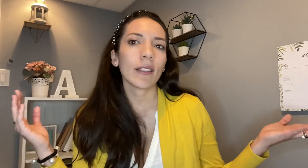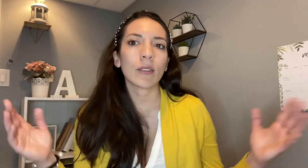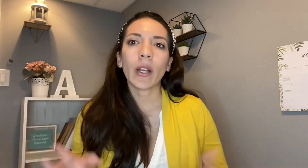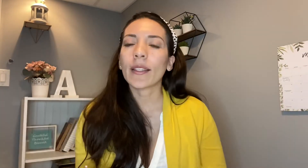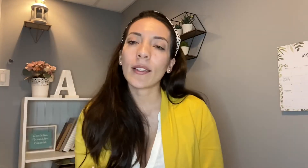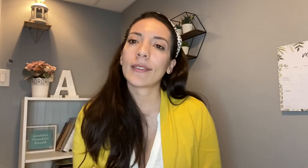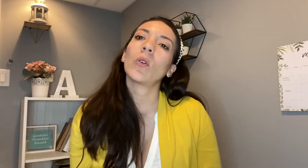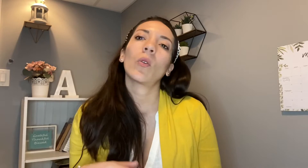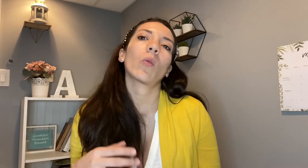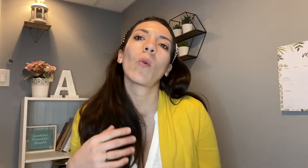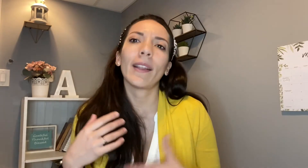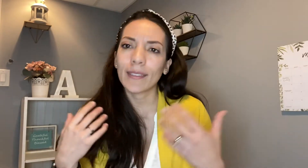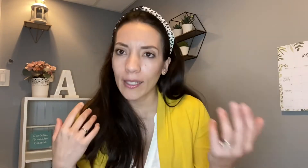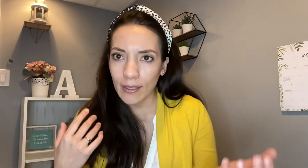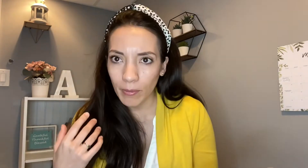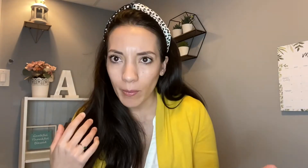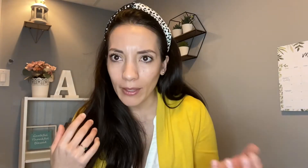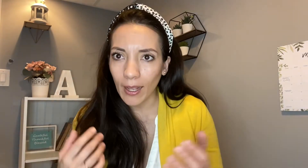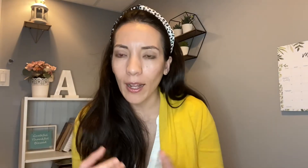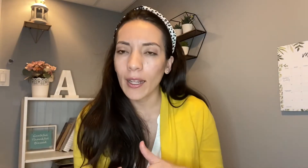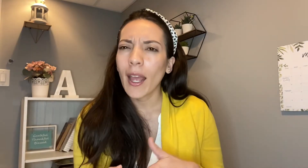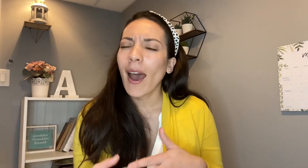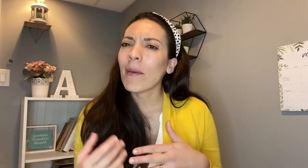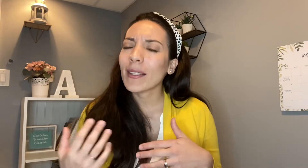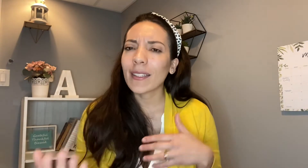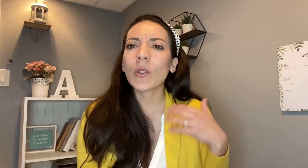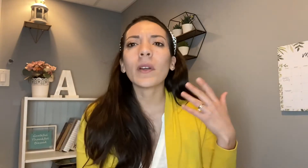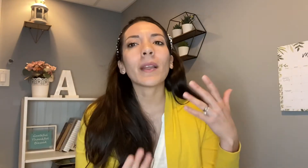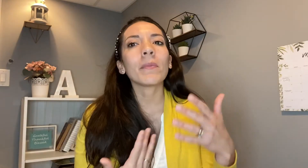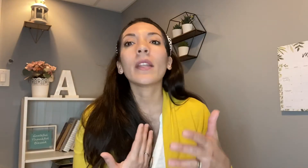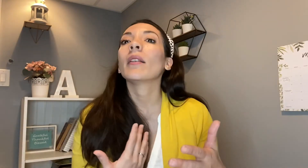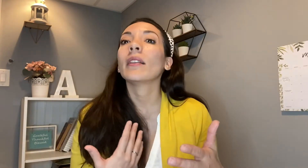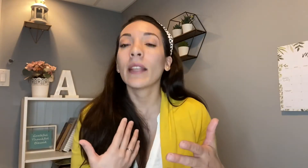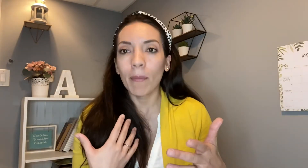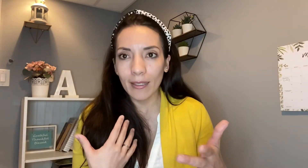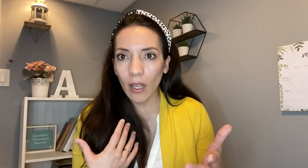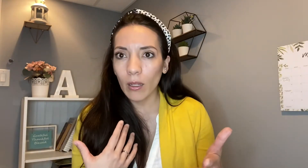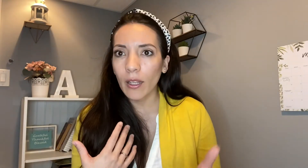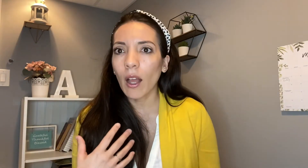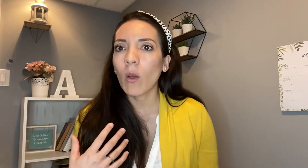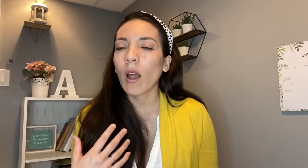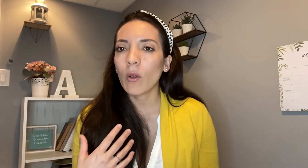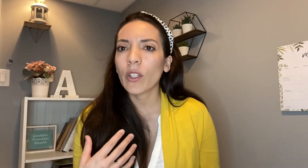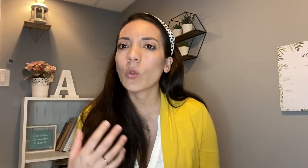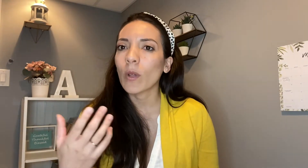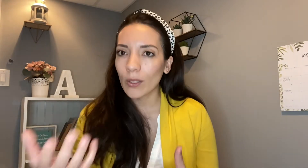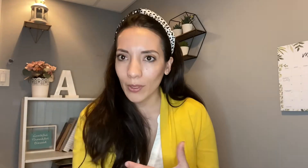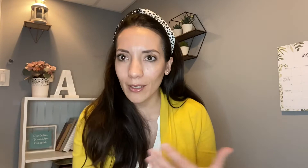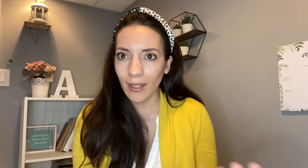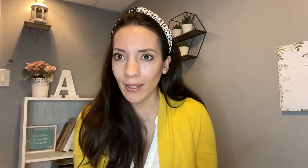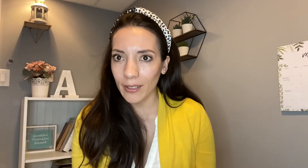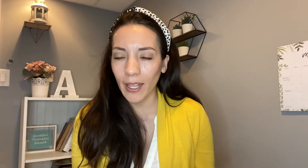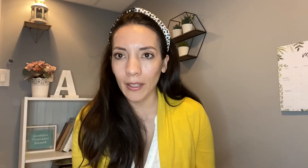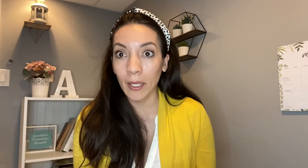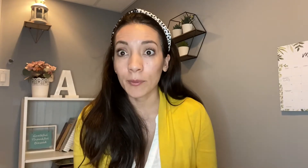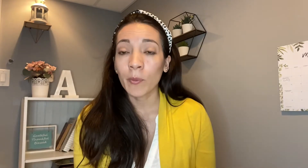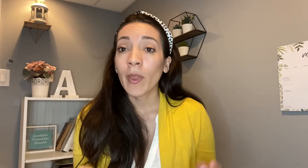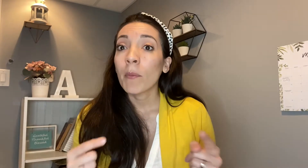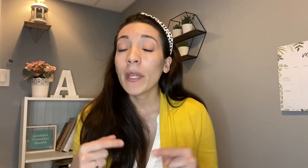cuántas o cuáles quieres implementar además que eso va también demasiado ligado a lo que tú vas a utilizar en el día a día mi